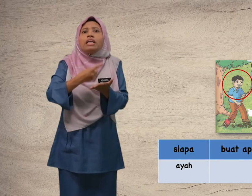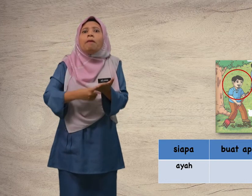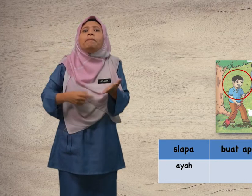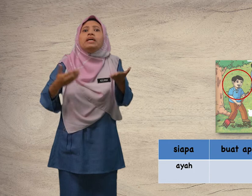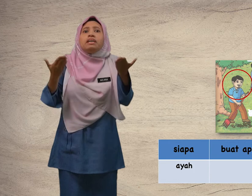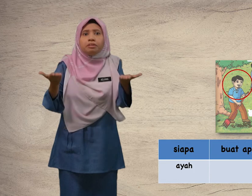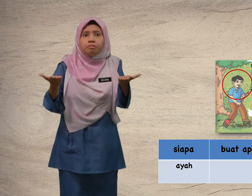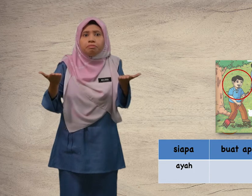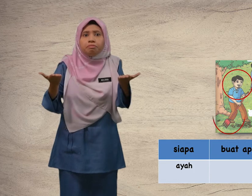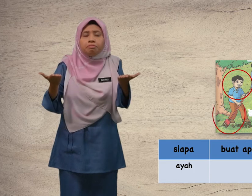apa?